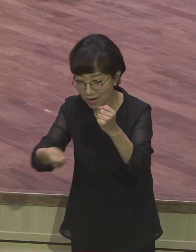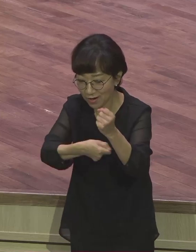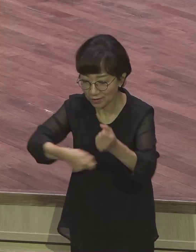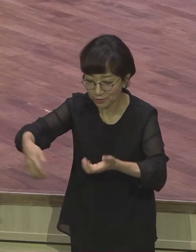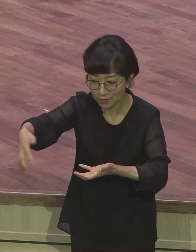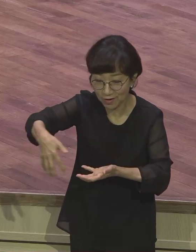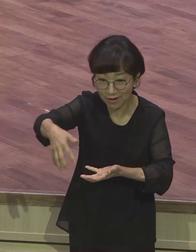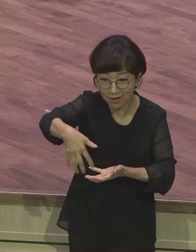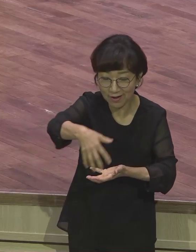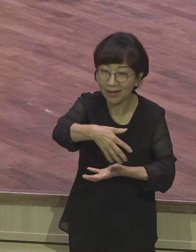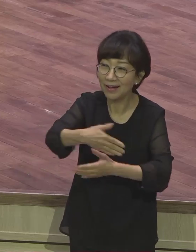날이라.